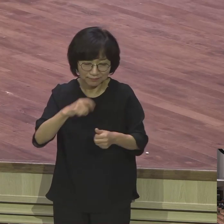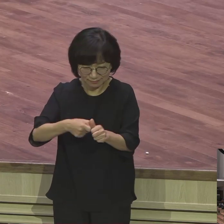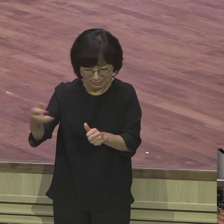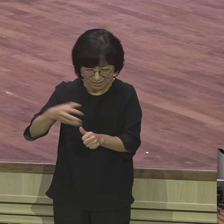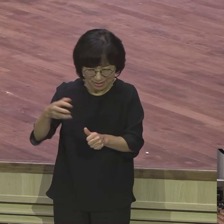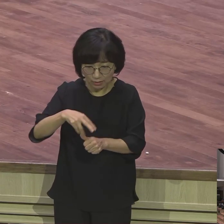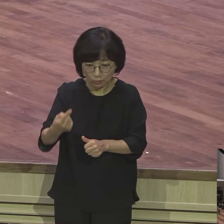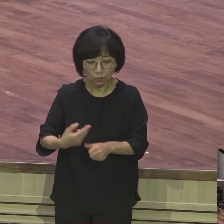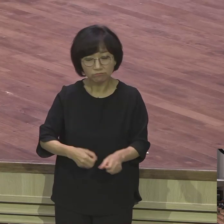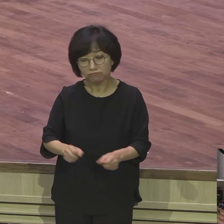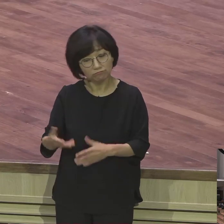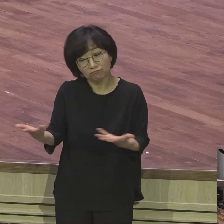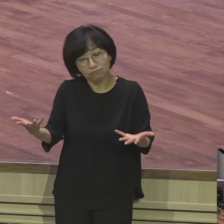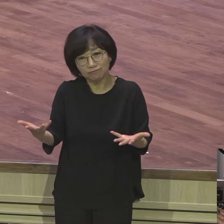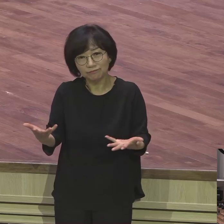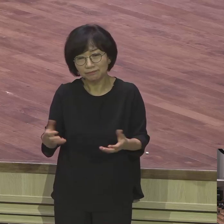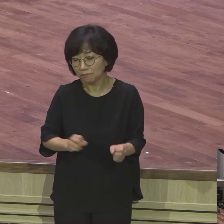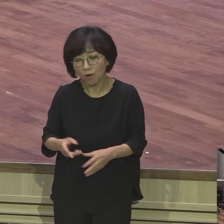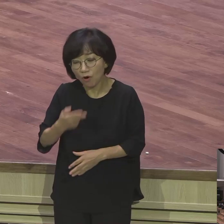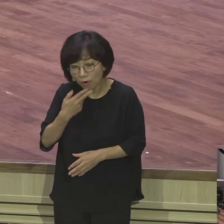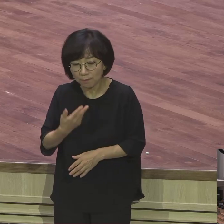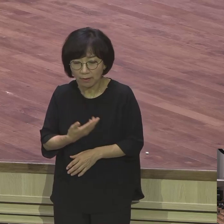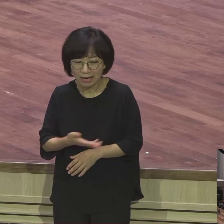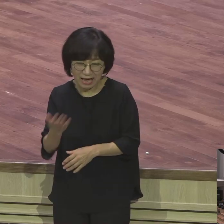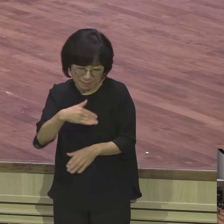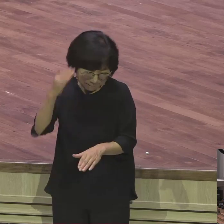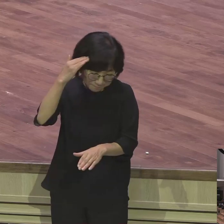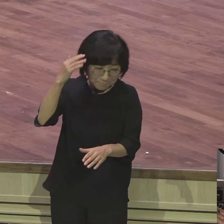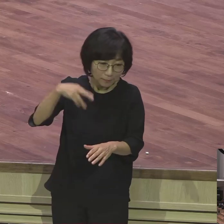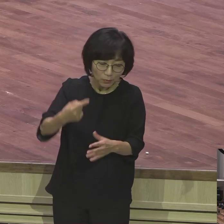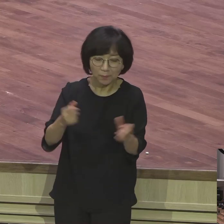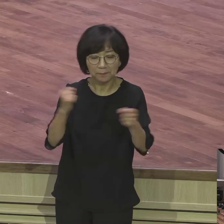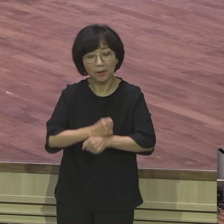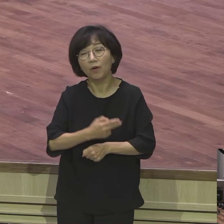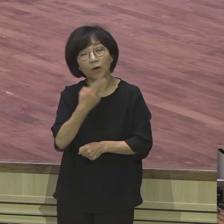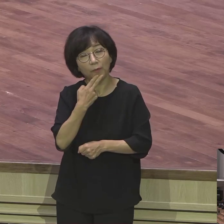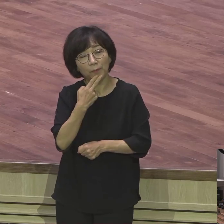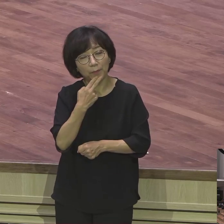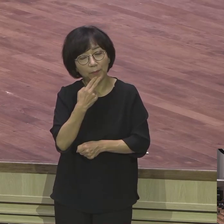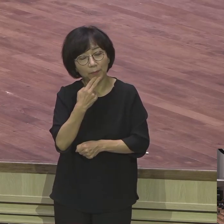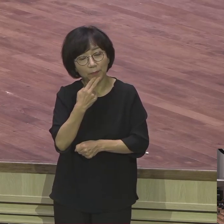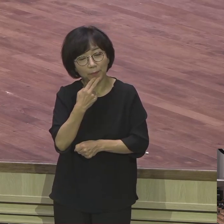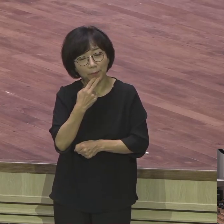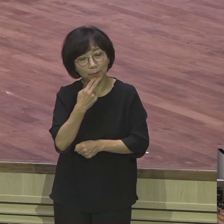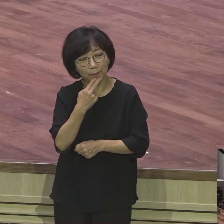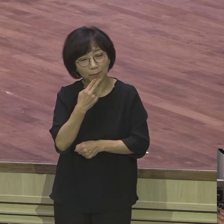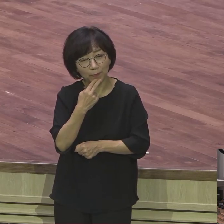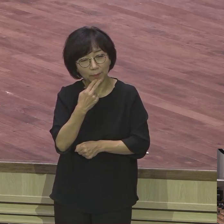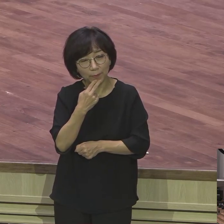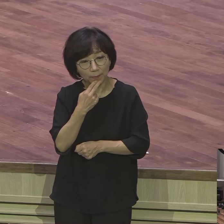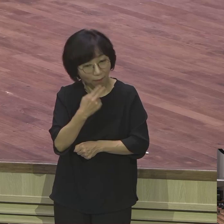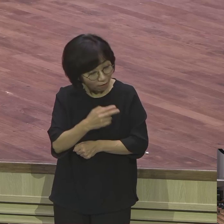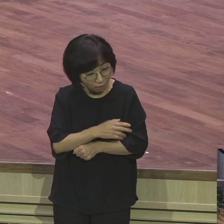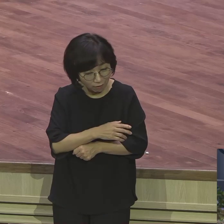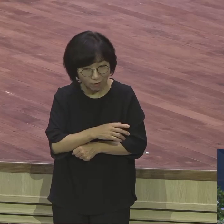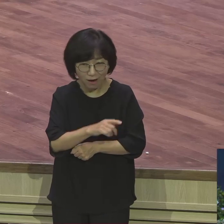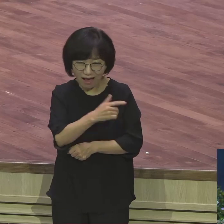버림만 되지 않이며 거꾸로 버림뜨림을 당하이도 망하지 아니암이며 거꾸로 버림뜨림을 당하이도